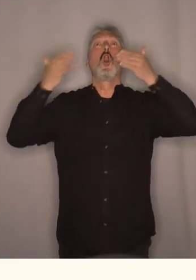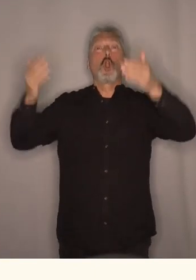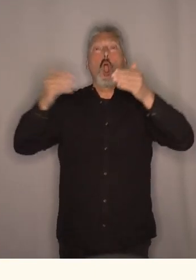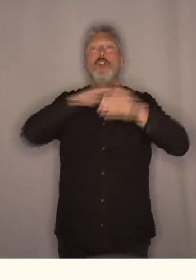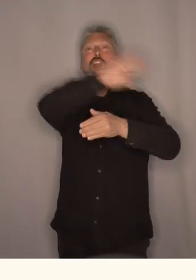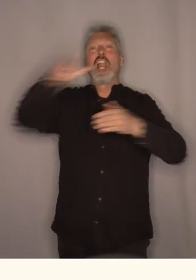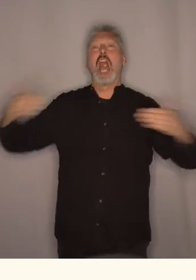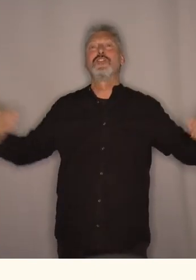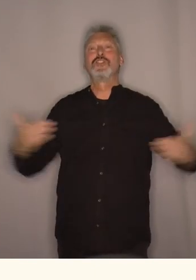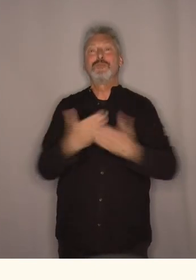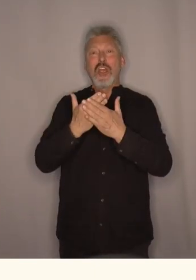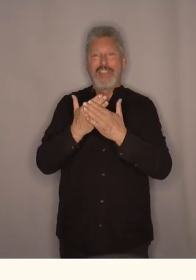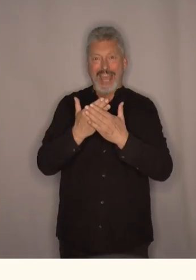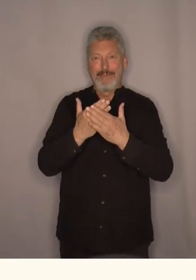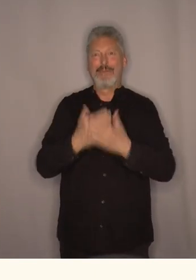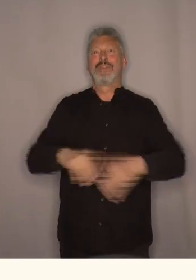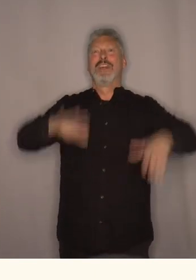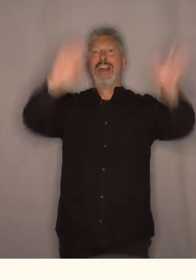Takk for butet.